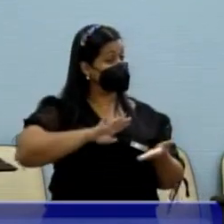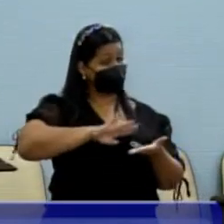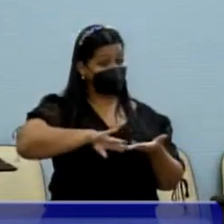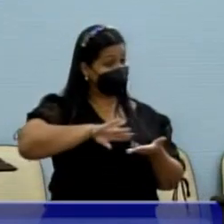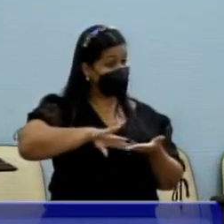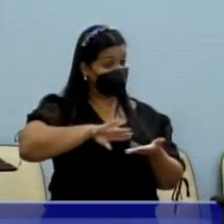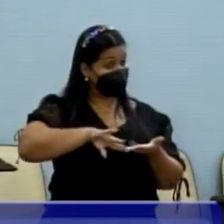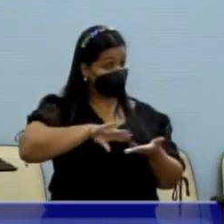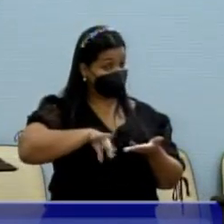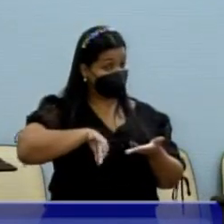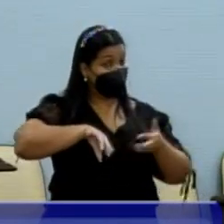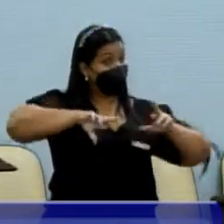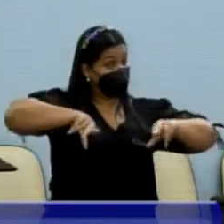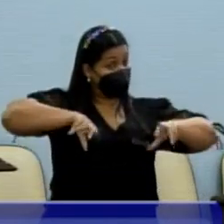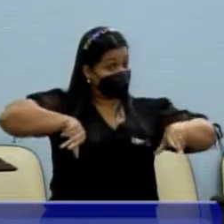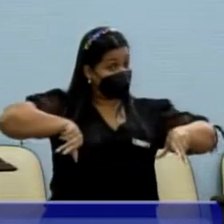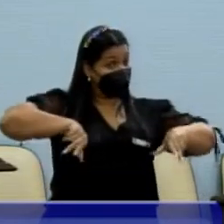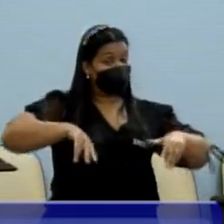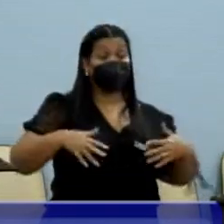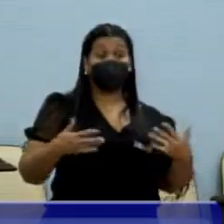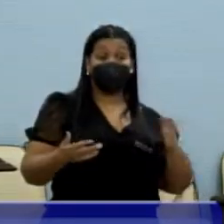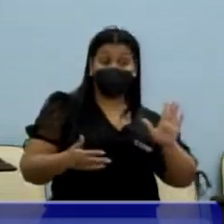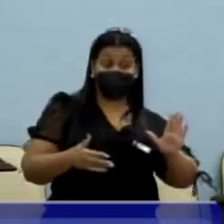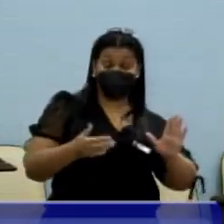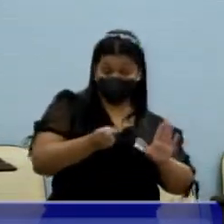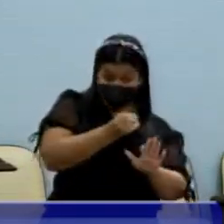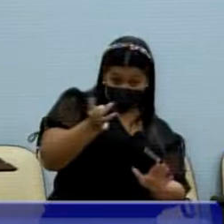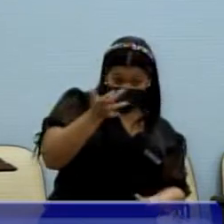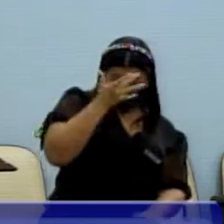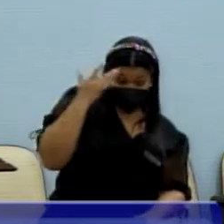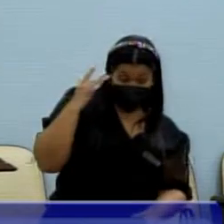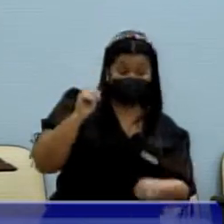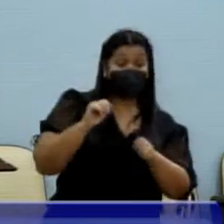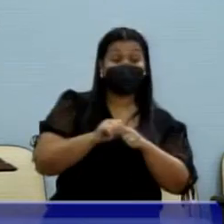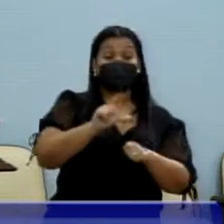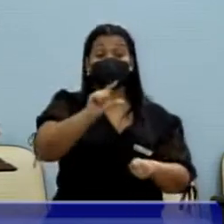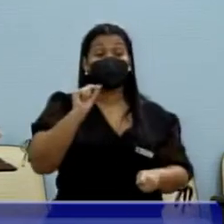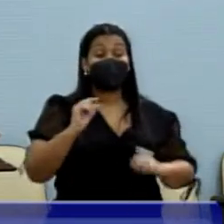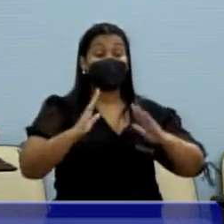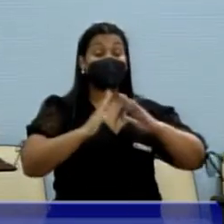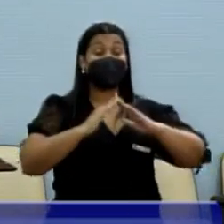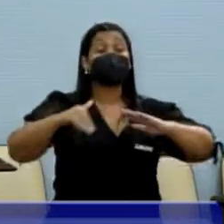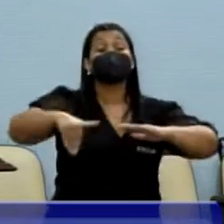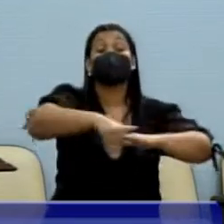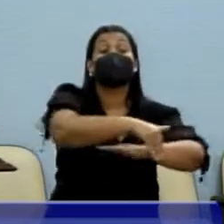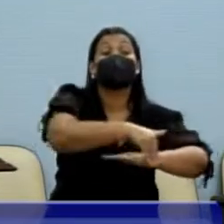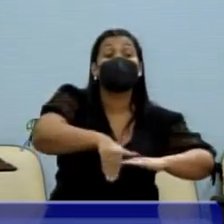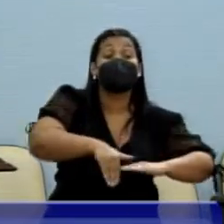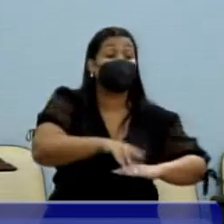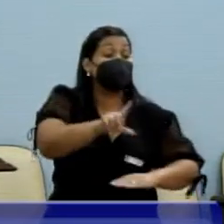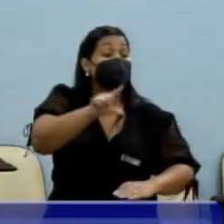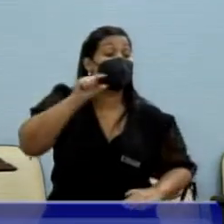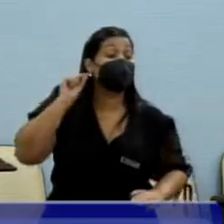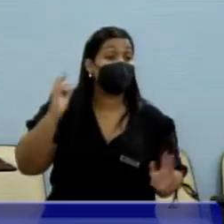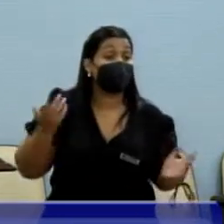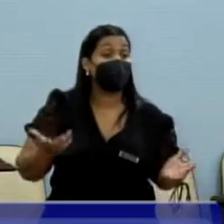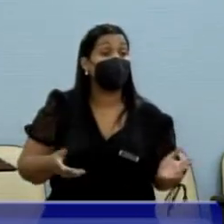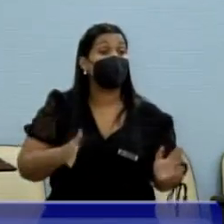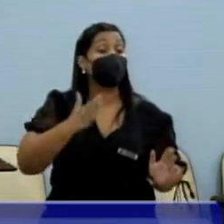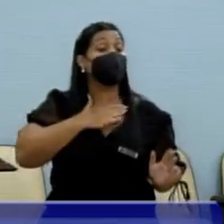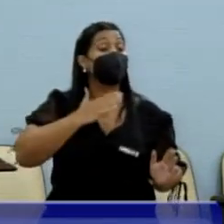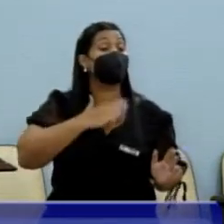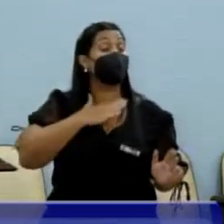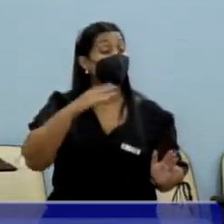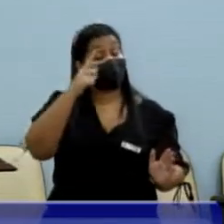Agora, muitas delas fazem a escolha de viver na rua. E